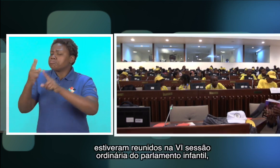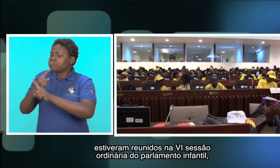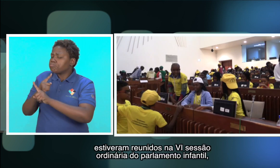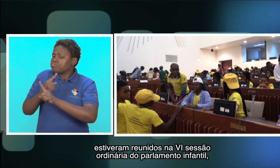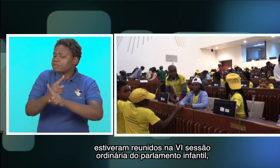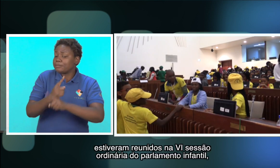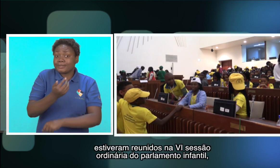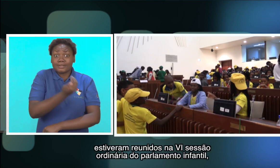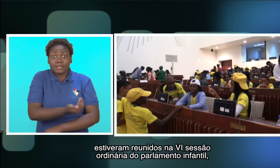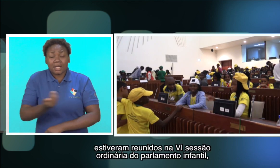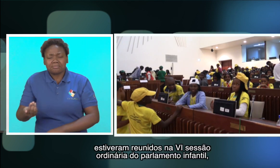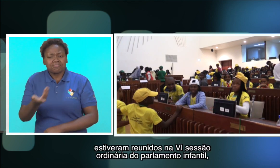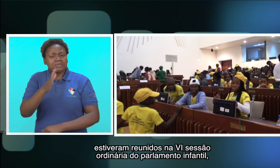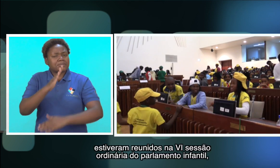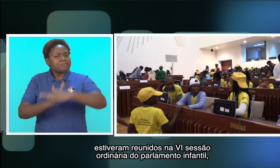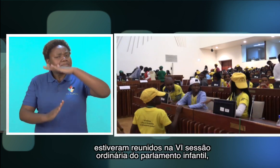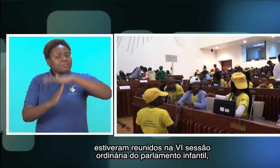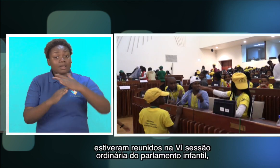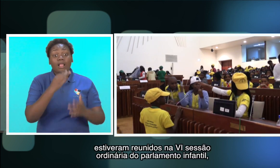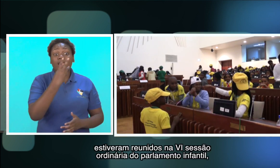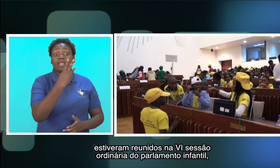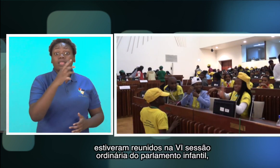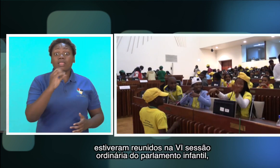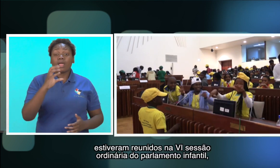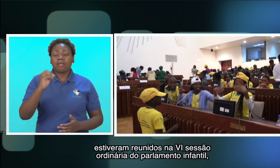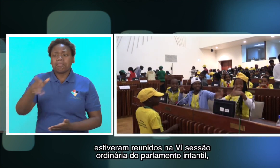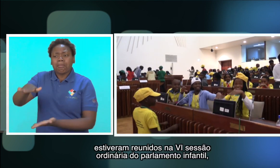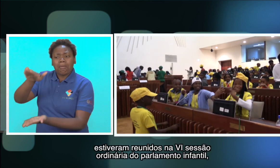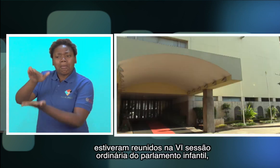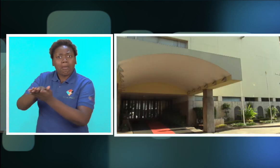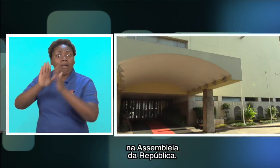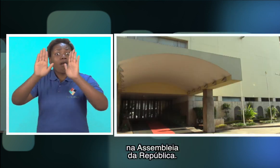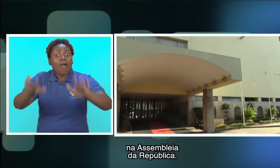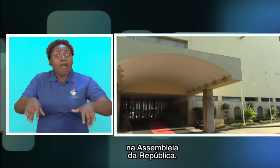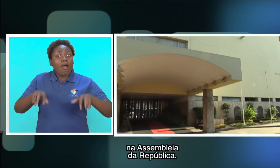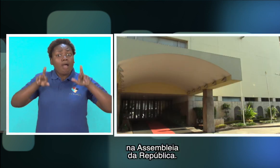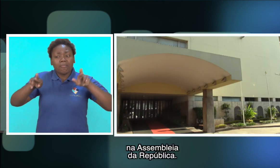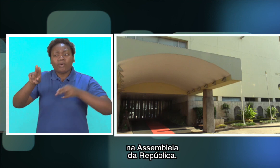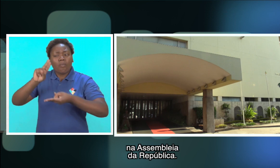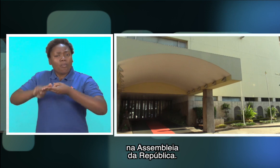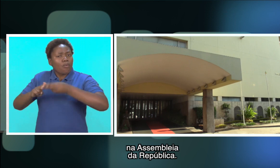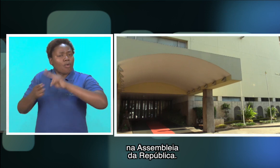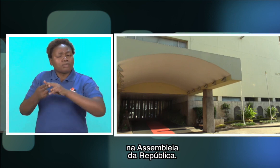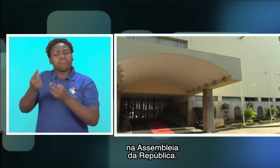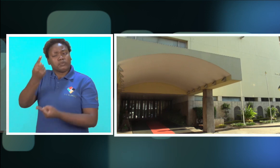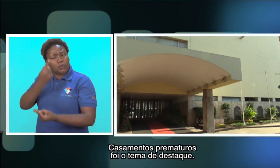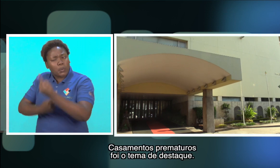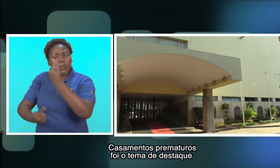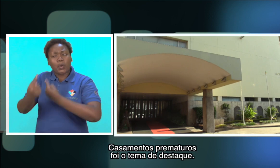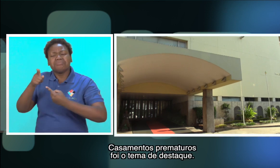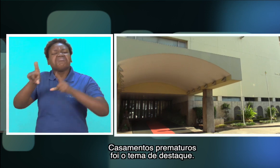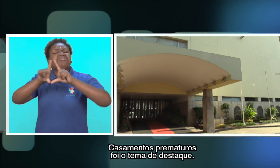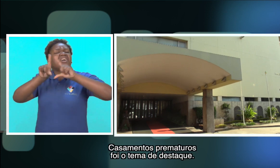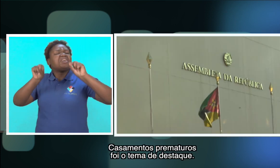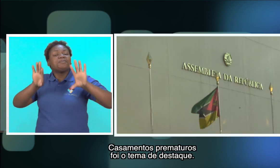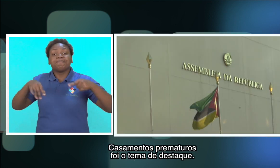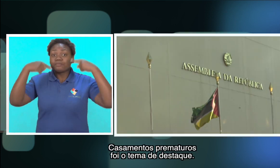estiveram reunidos na sexta sessão ordinária do Parlamento Infantil na Assembleia da República. Casamentos prematuros